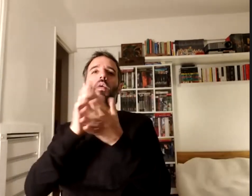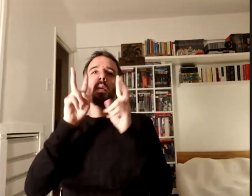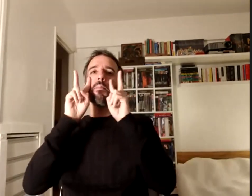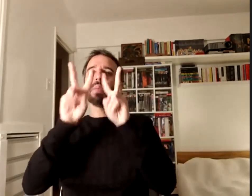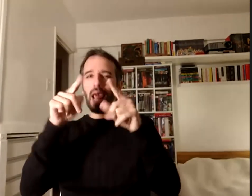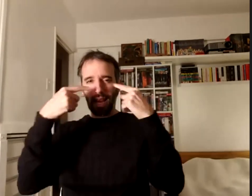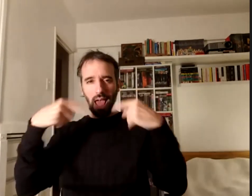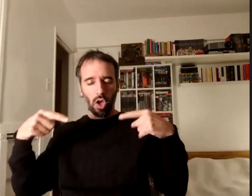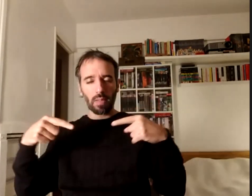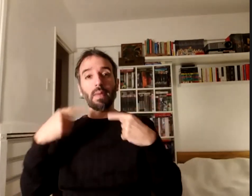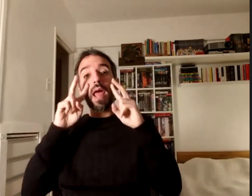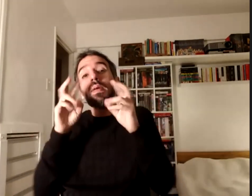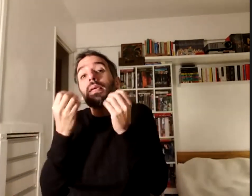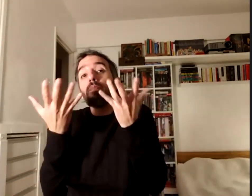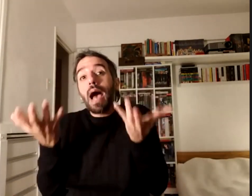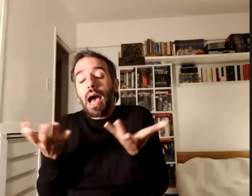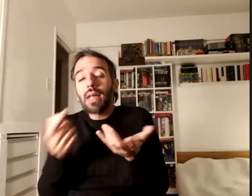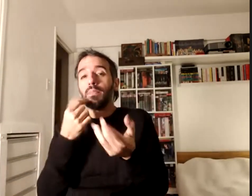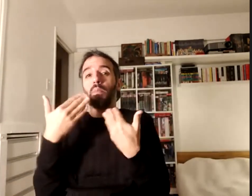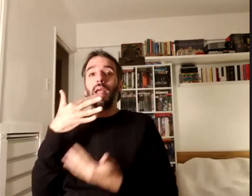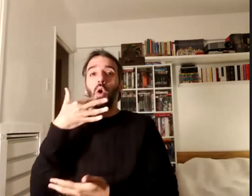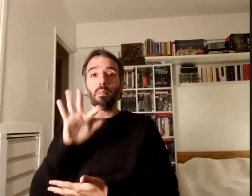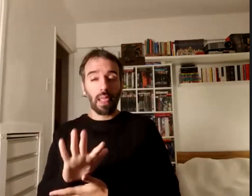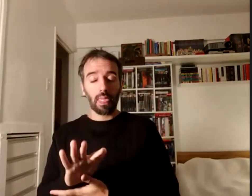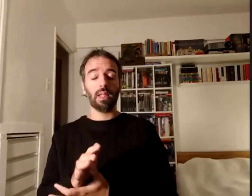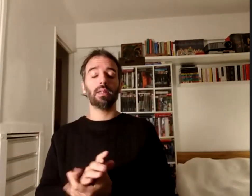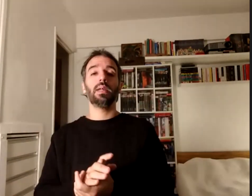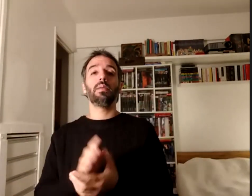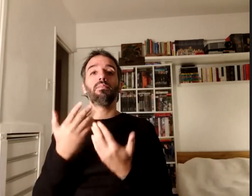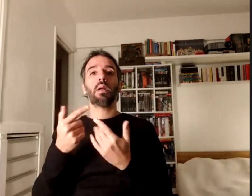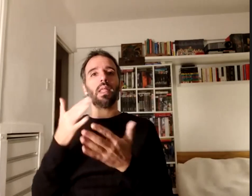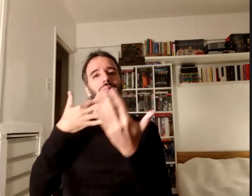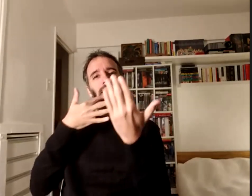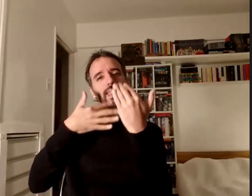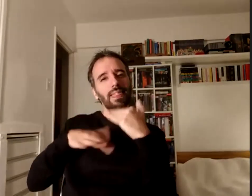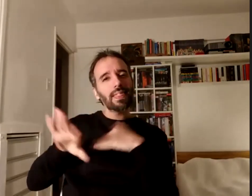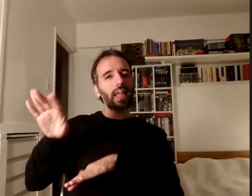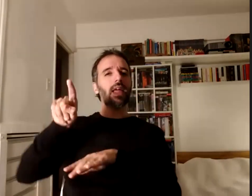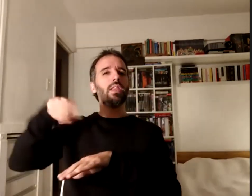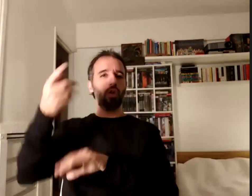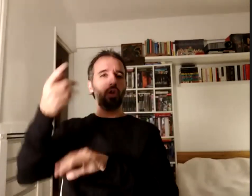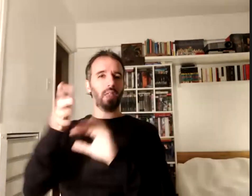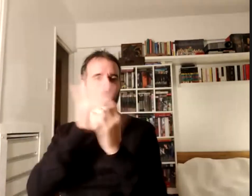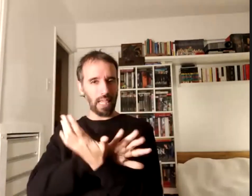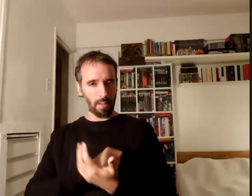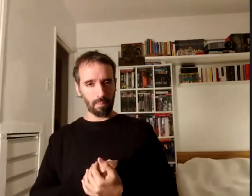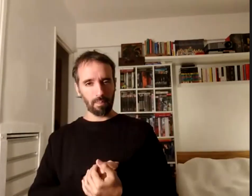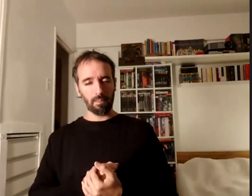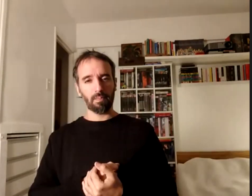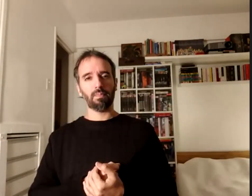pasa para comprender para interpretar de otra manera y una de